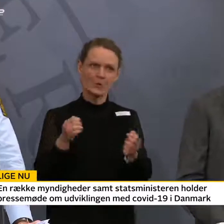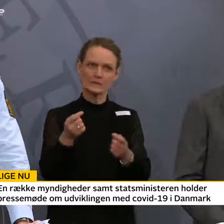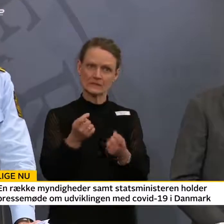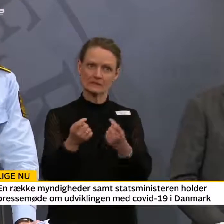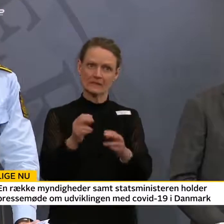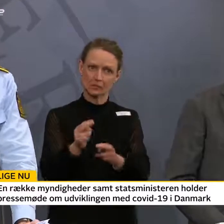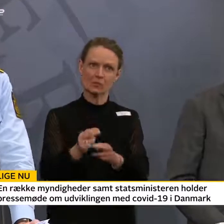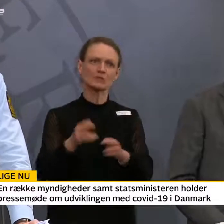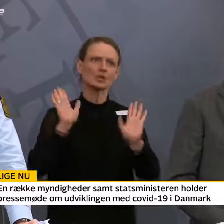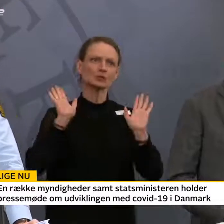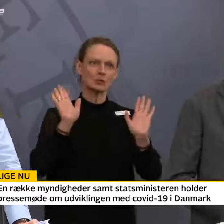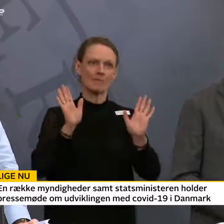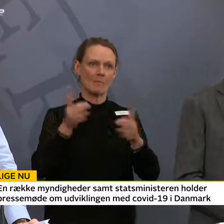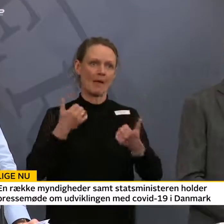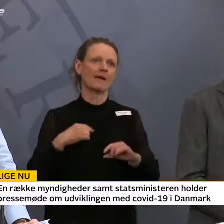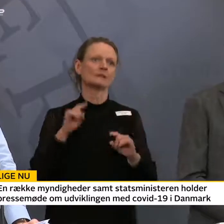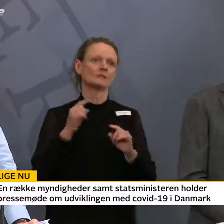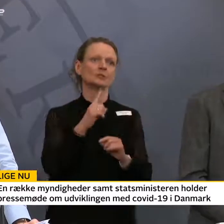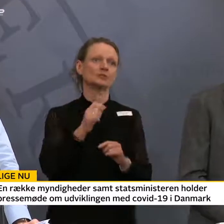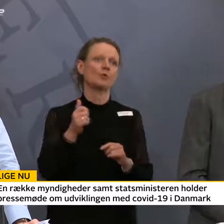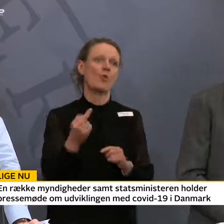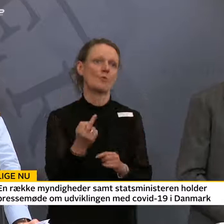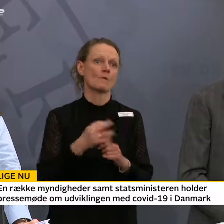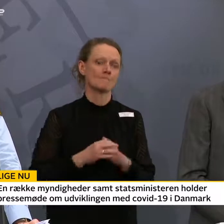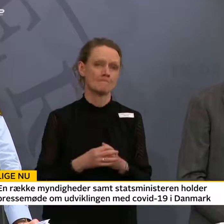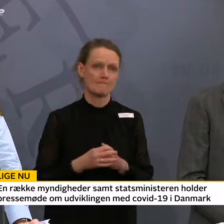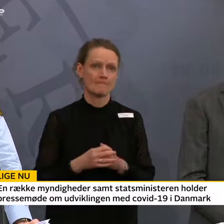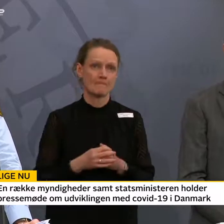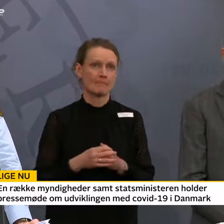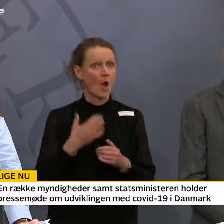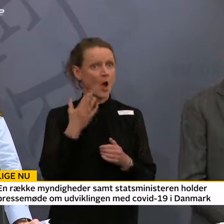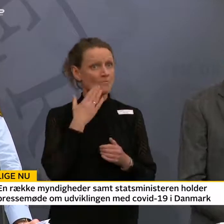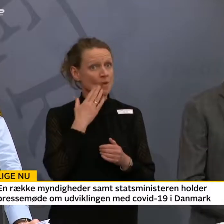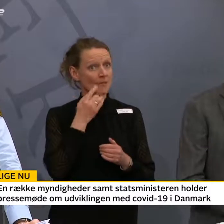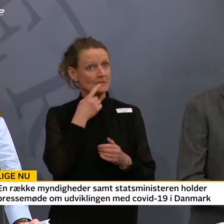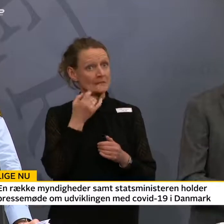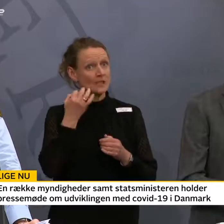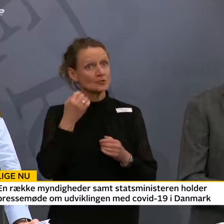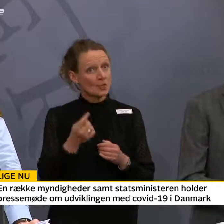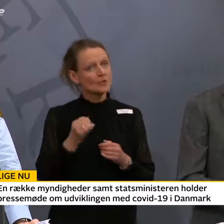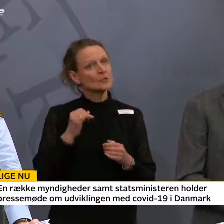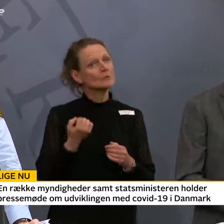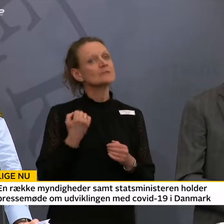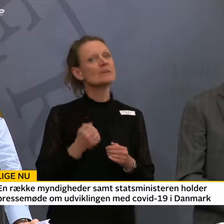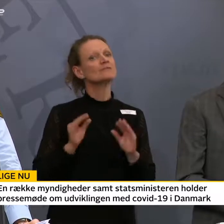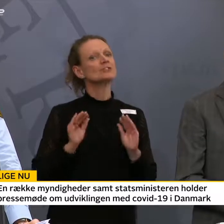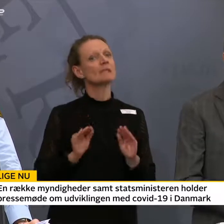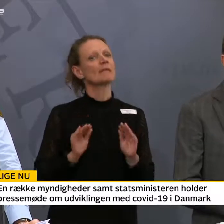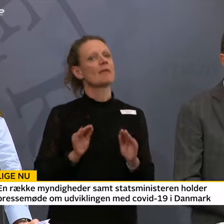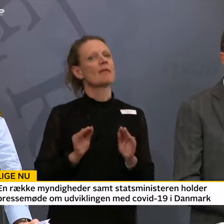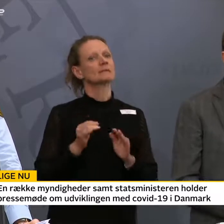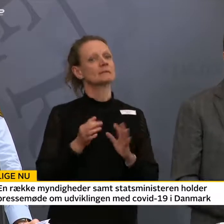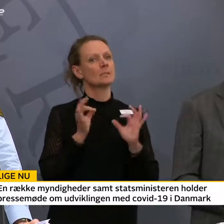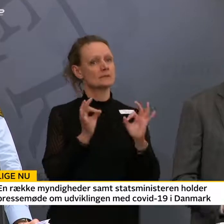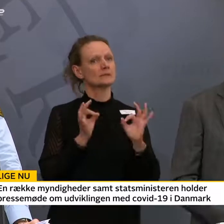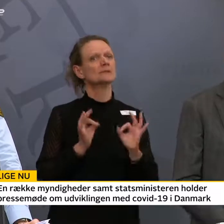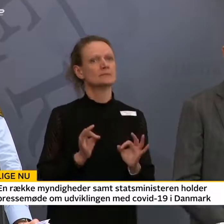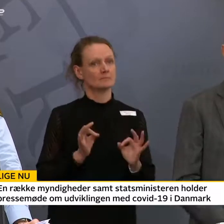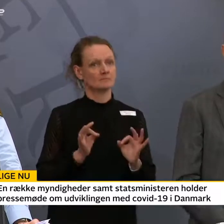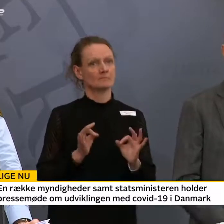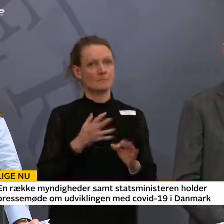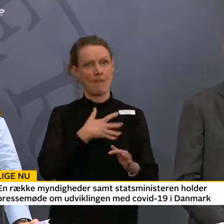at tage derned. Når vi gør det her, så er ud fra et forsigtighedsprincip. forsigtighedsprincip, det har vi sagt længe, og